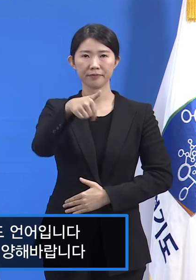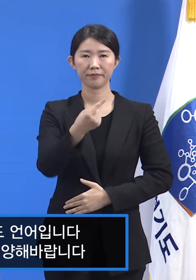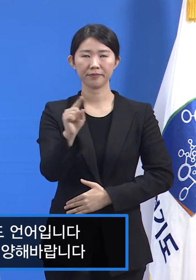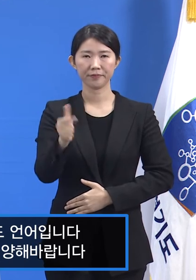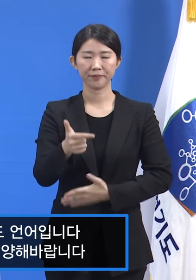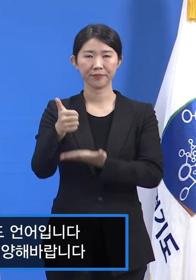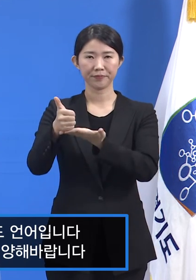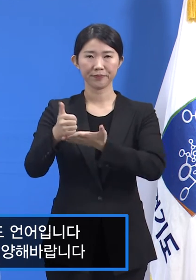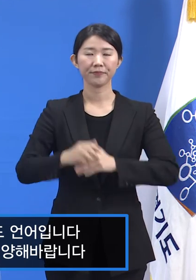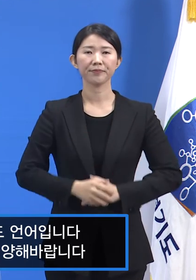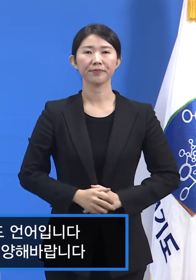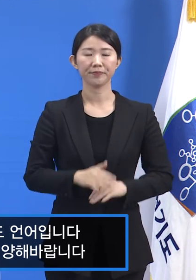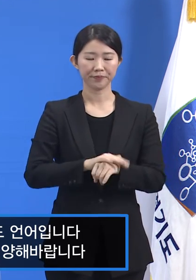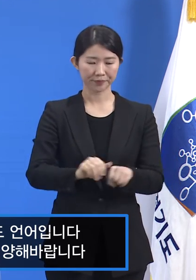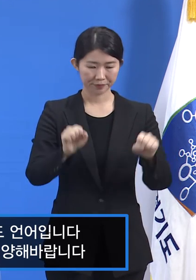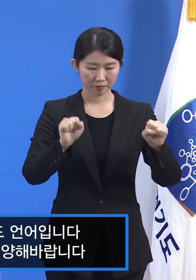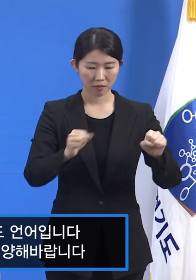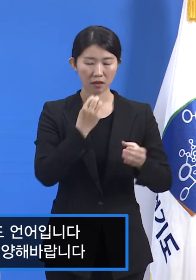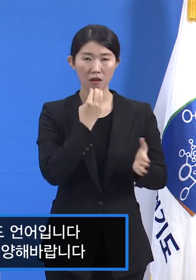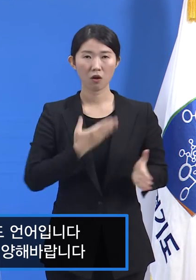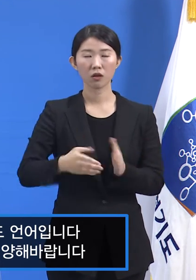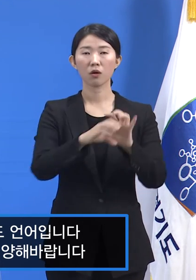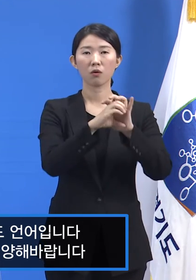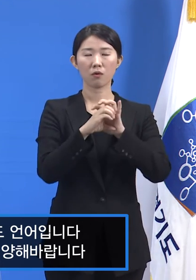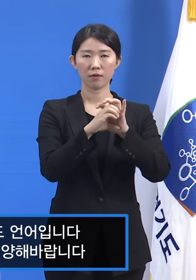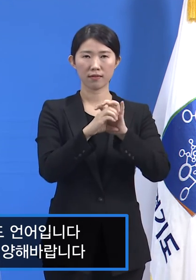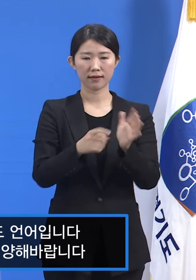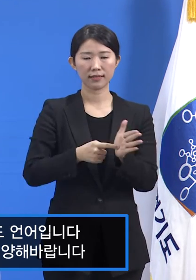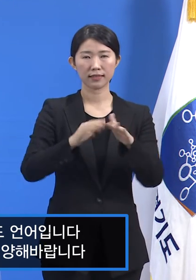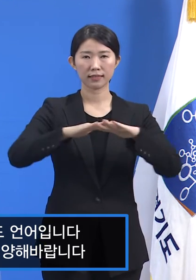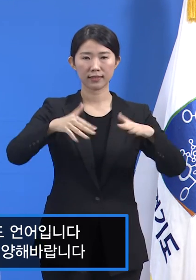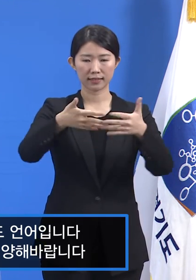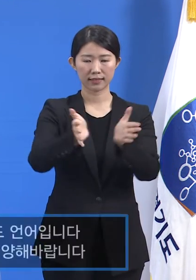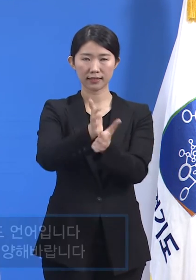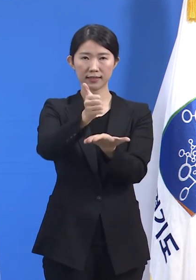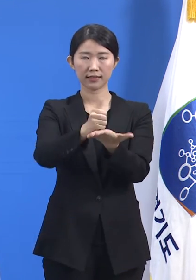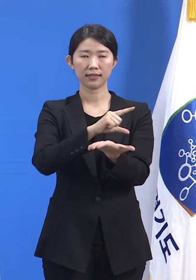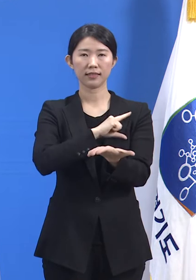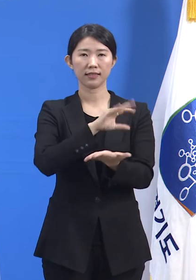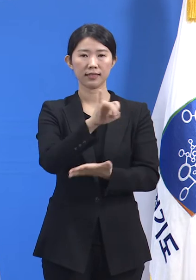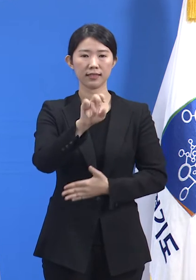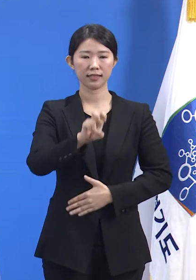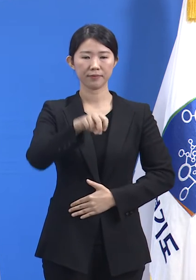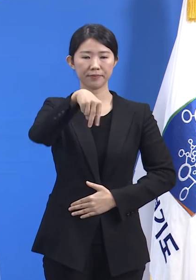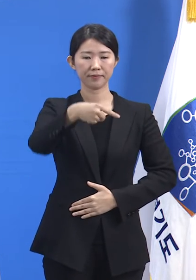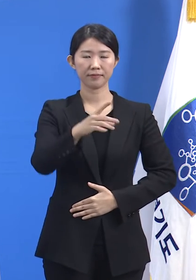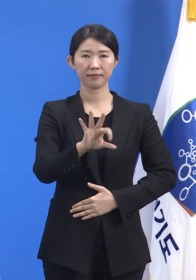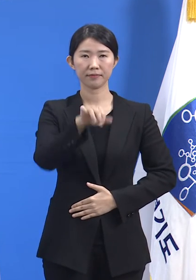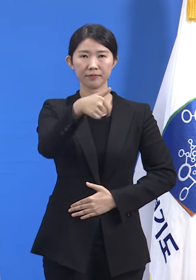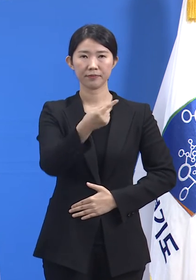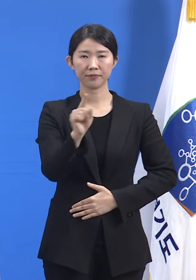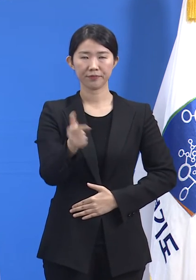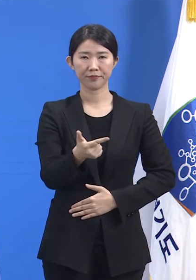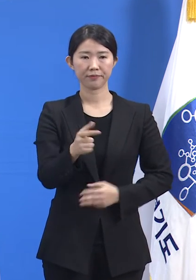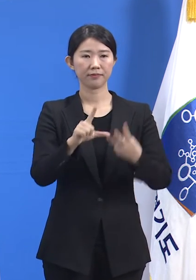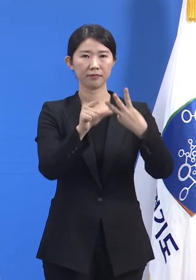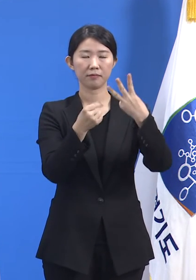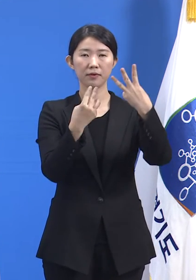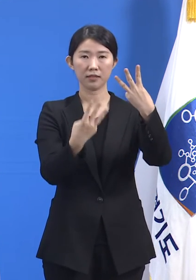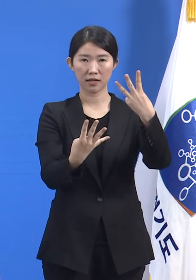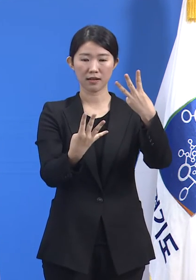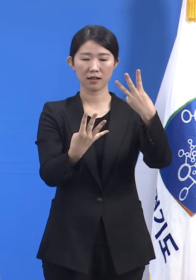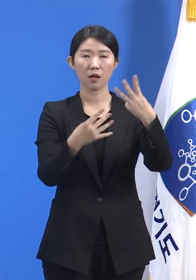안녕하십니까. 경기도 코로나19 긴급대응단의 임승관입니다. 3월 4일 목요일 경기도 코로나19